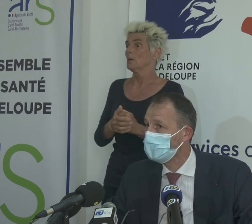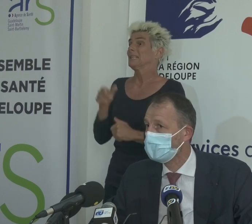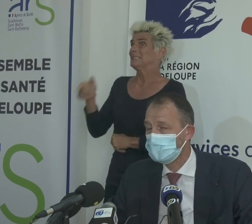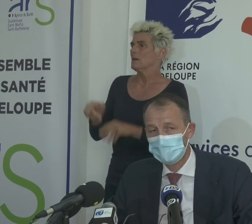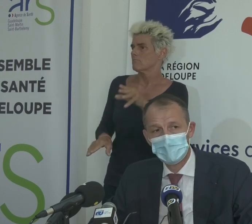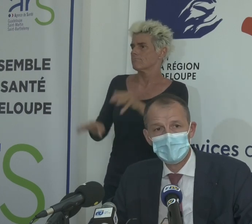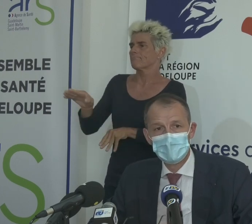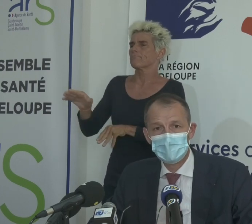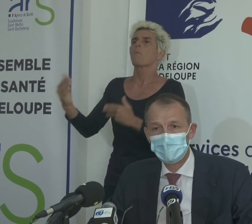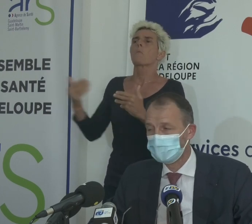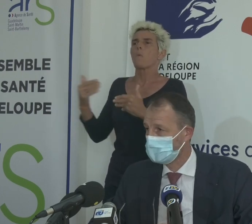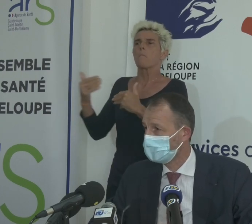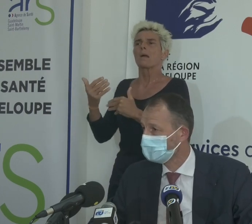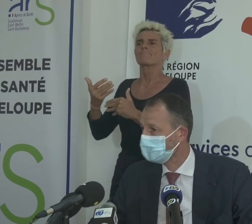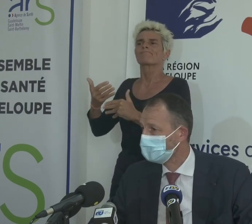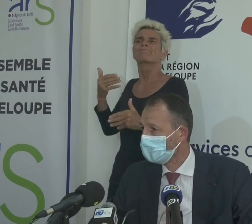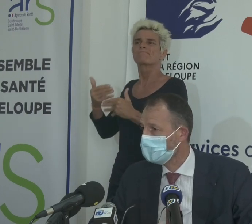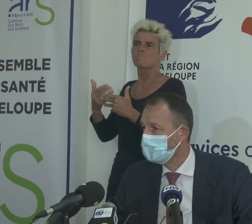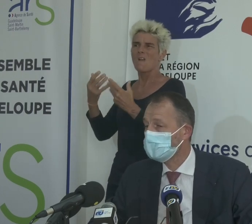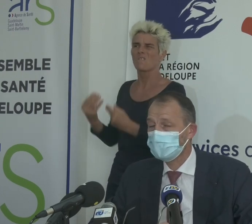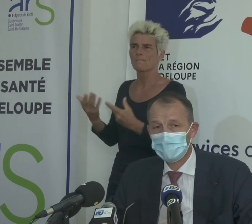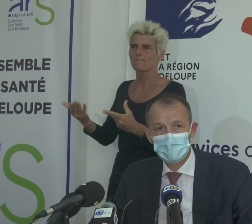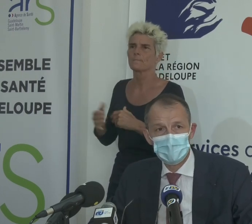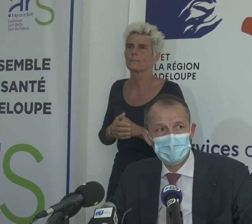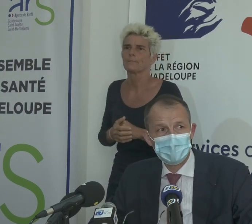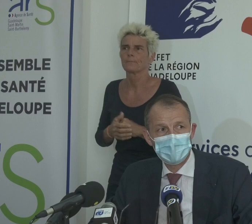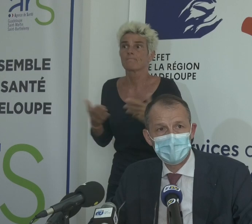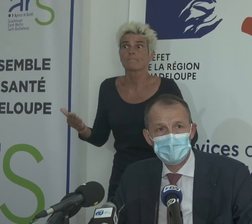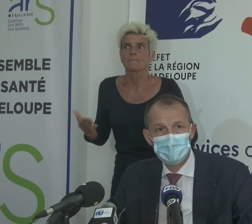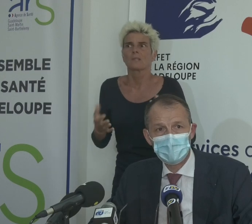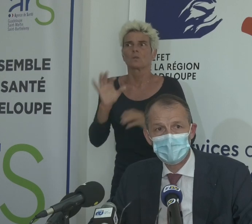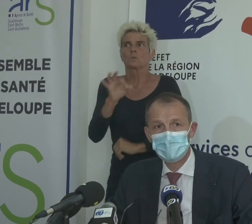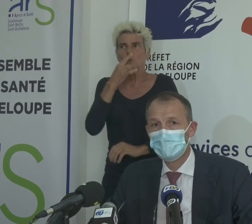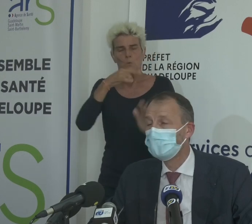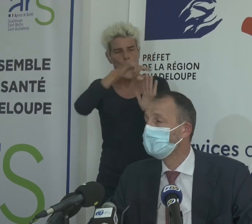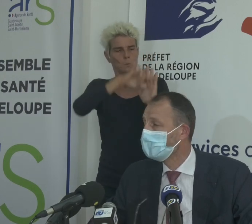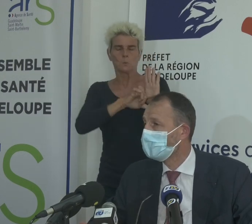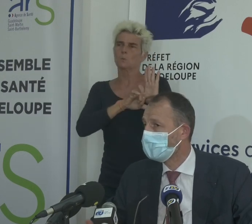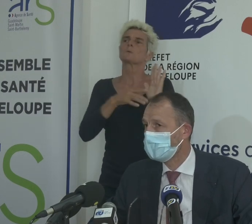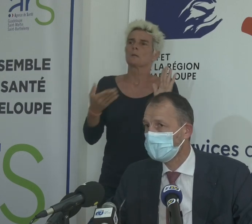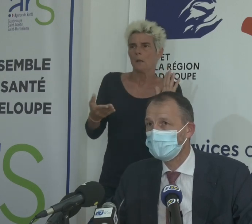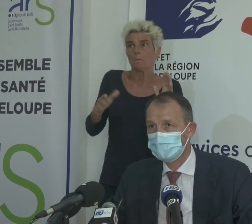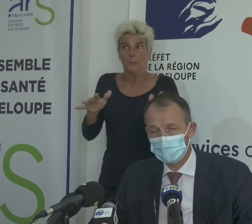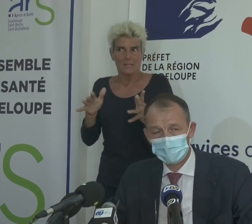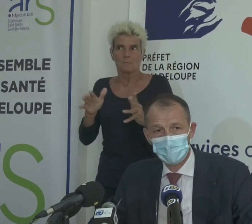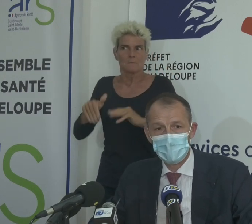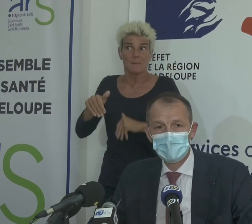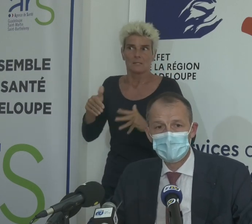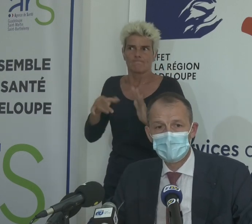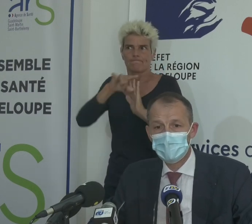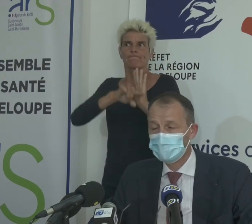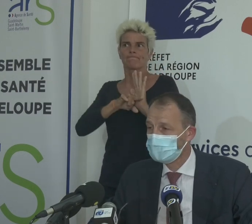accélération, elle est plus faible. Et donc, ça milite pour dire que les mesures que nous avons prises, a priori, fonctionnent.